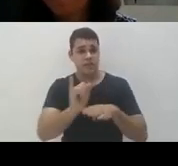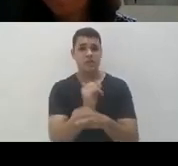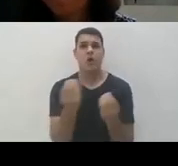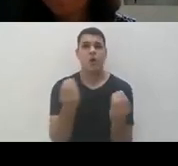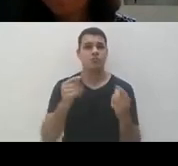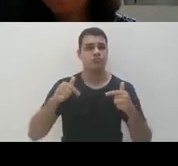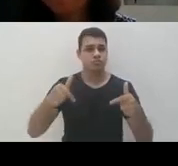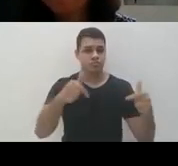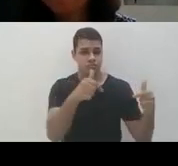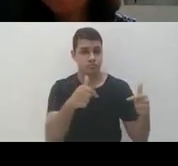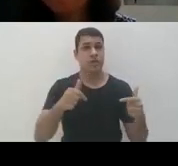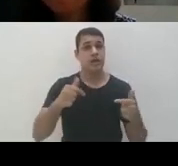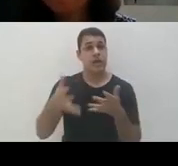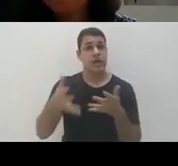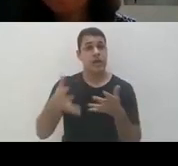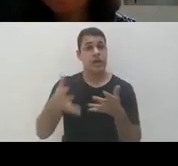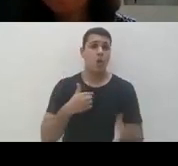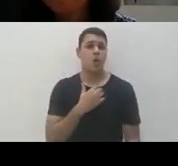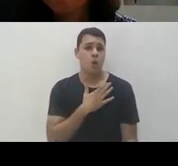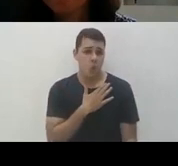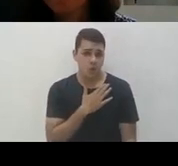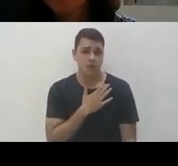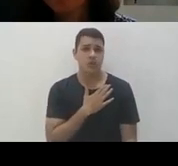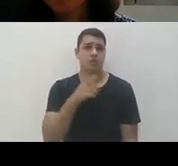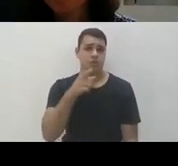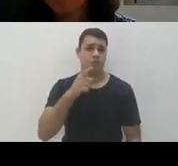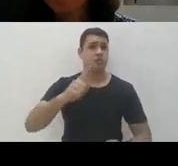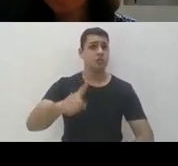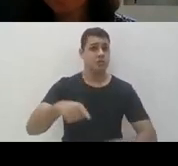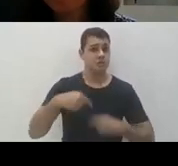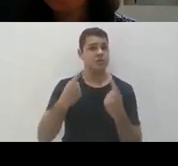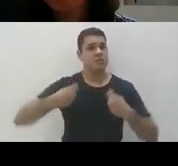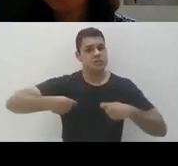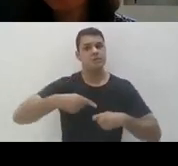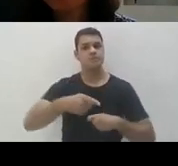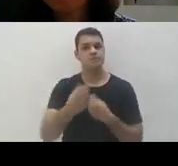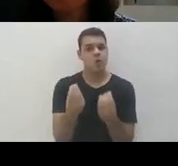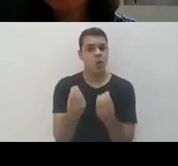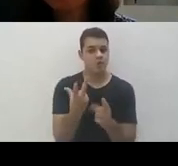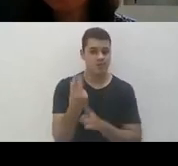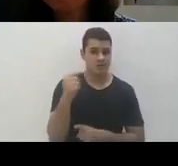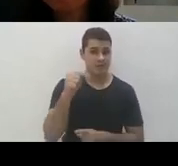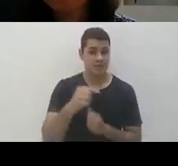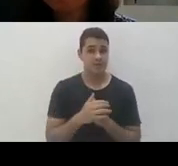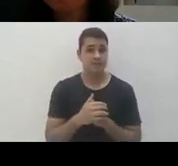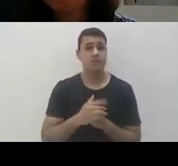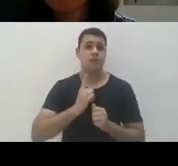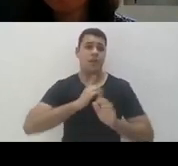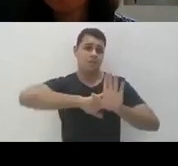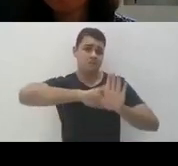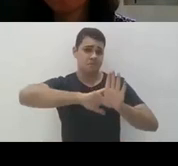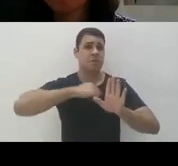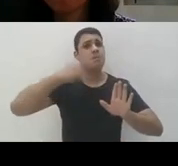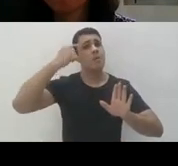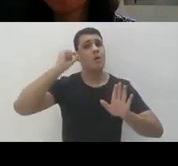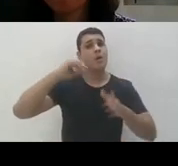Libras, eu gostei muito e esse é um grande desafio para ser enfrentado porque às vezes ideologicamente se pensa que